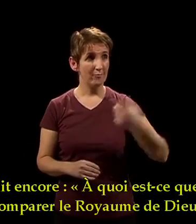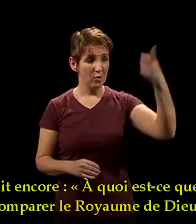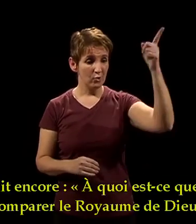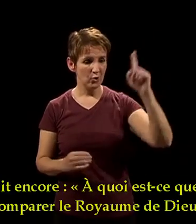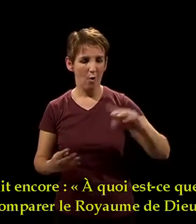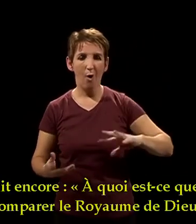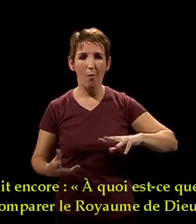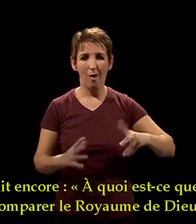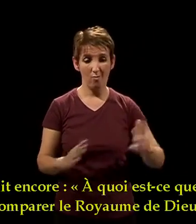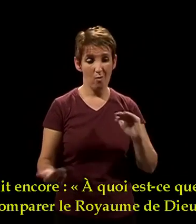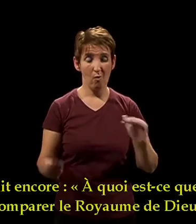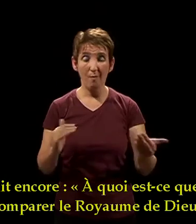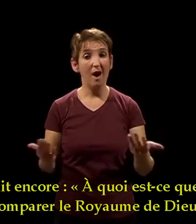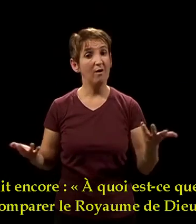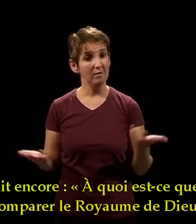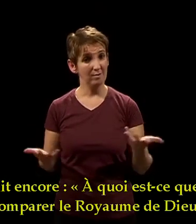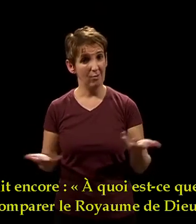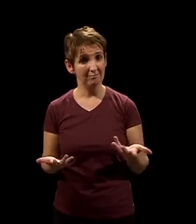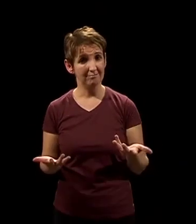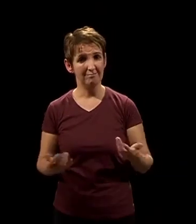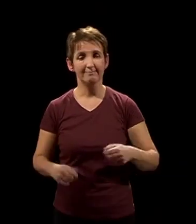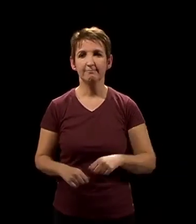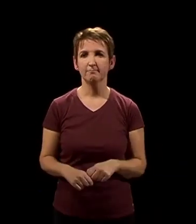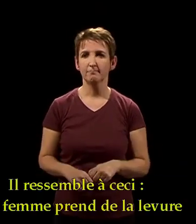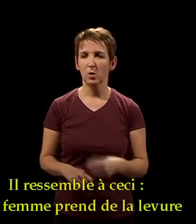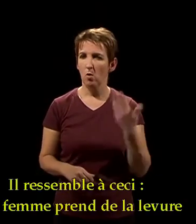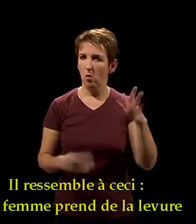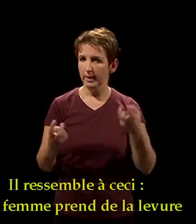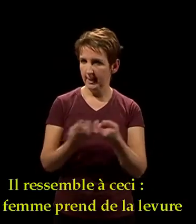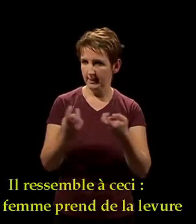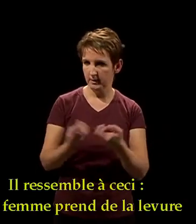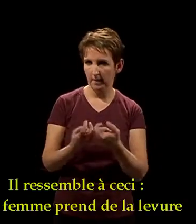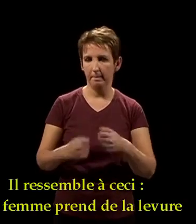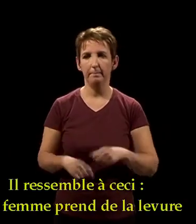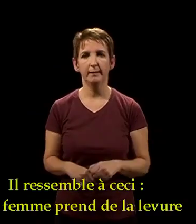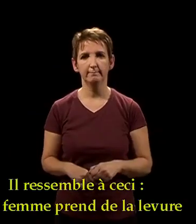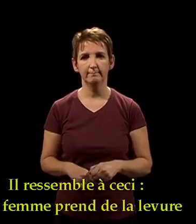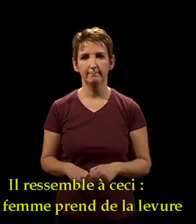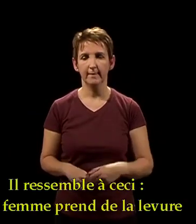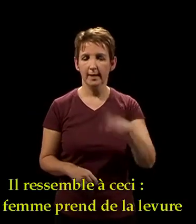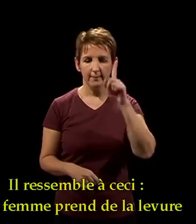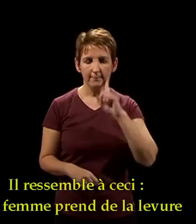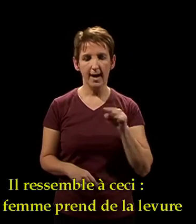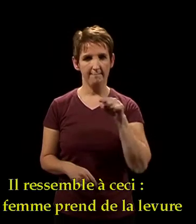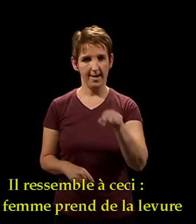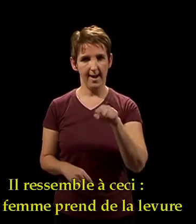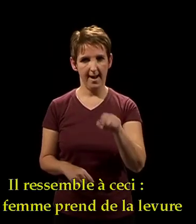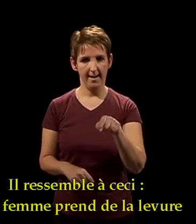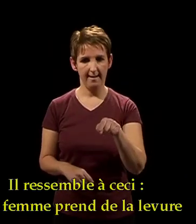Jésus dit encore « À quoi est-ce que je vais comparer le royaume de Dieu ? » Il ressemble à ceci. Une femme